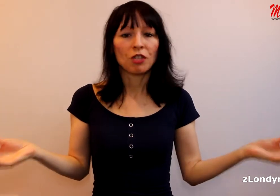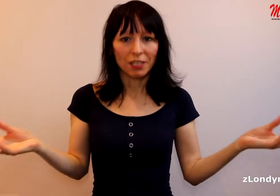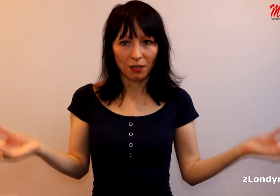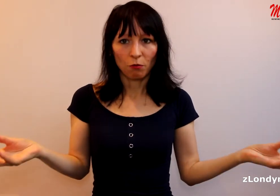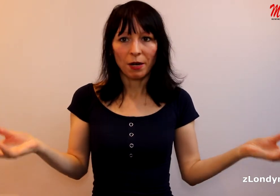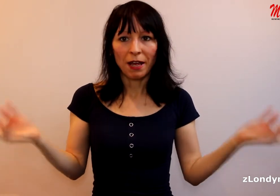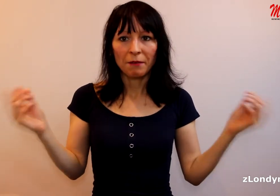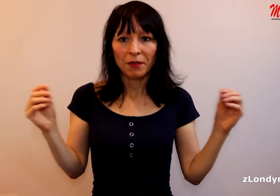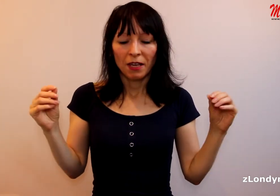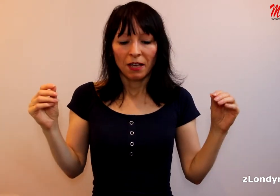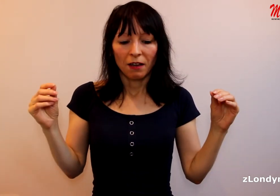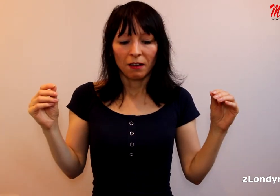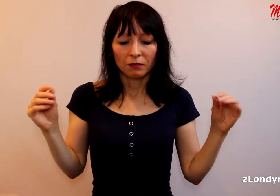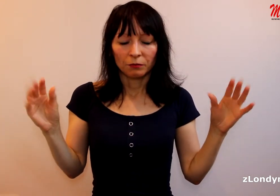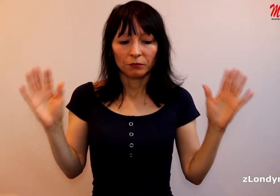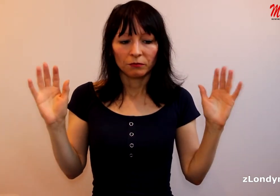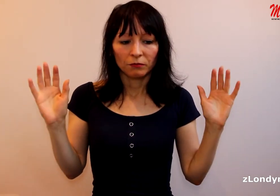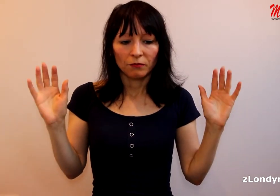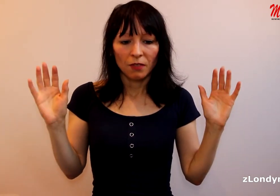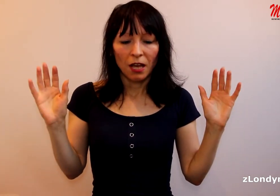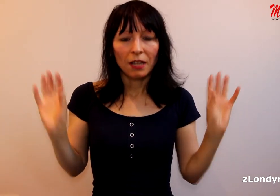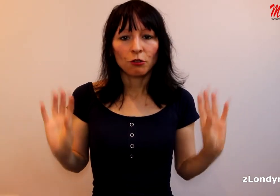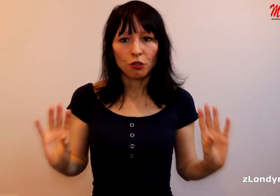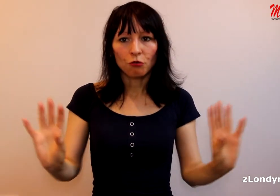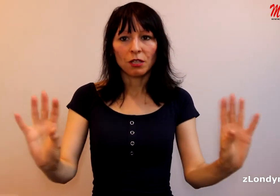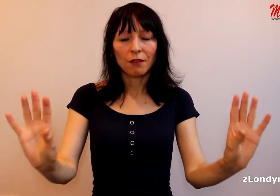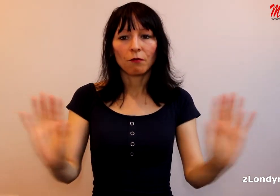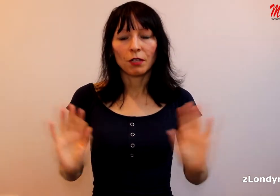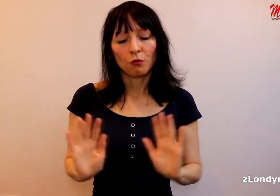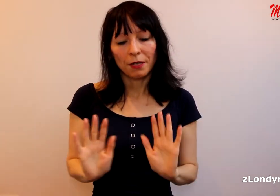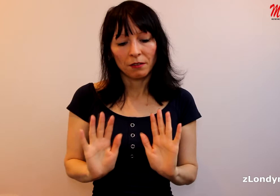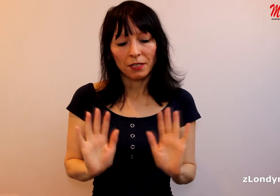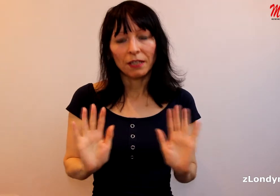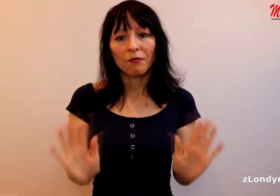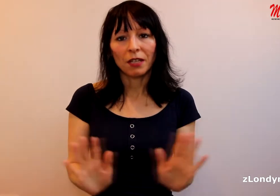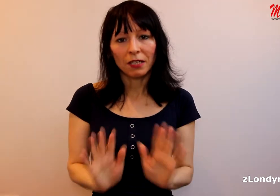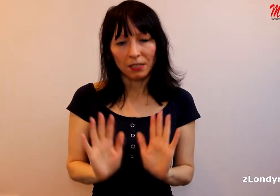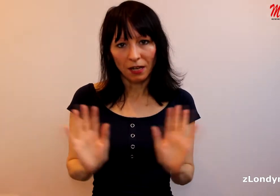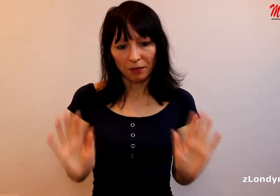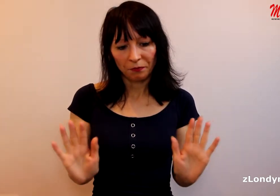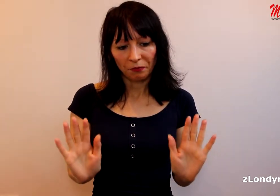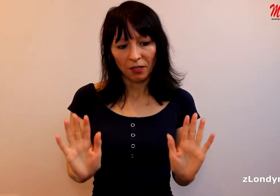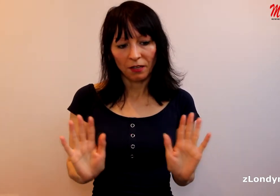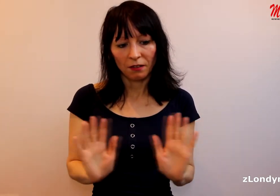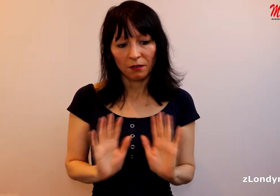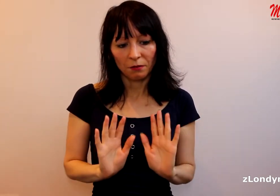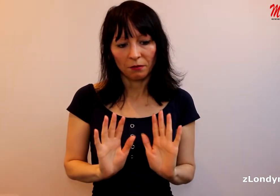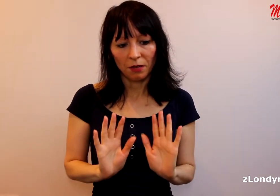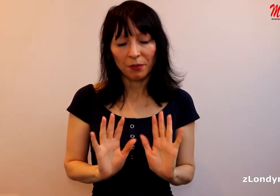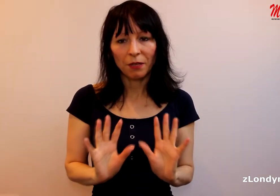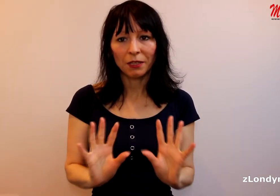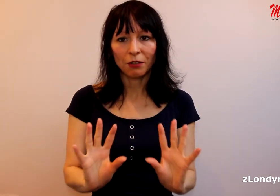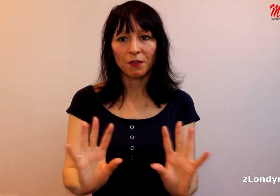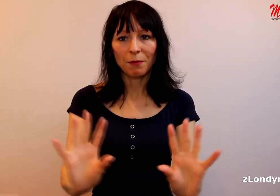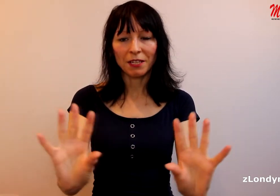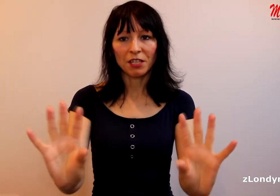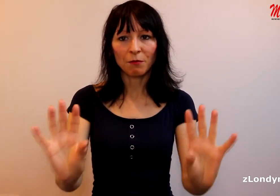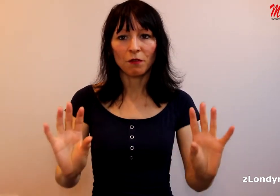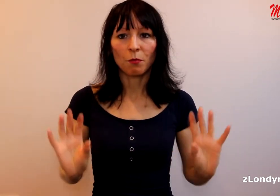vždycky dobré. Ale trošičku se tam, jakoby, je tam velká snaha, aby tam byl takový mainstreamový